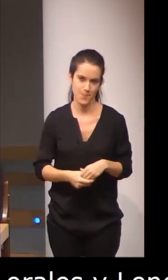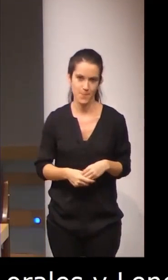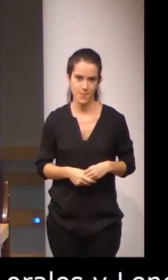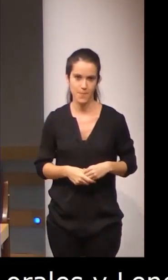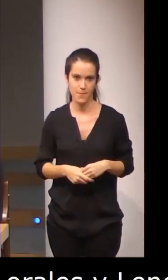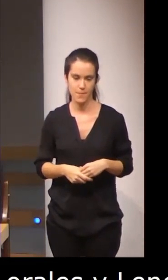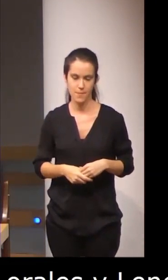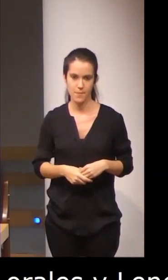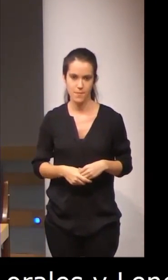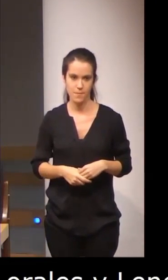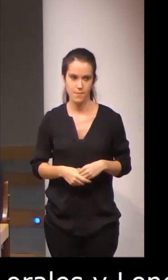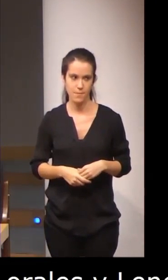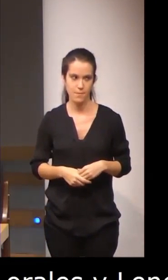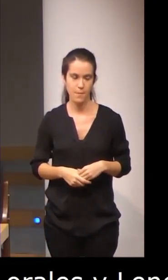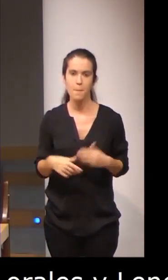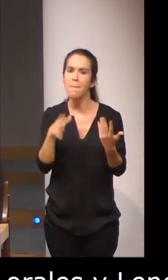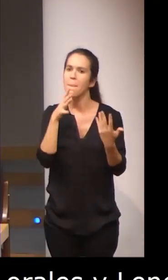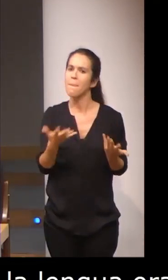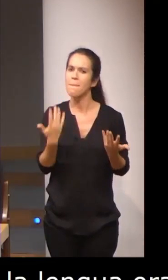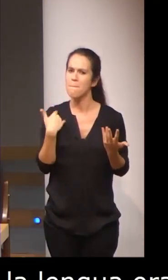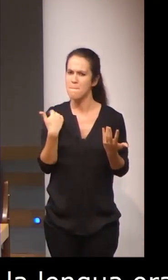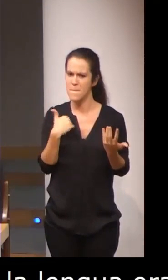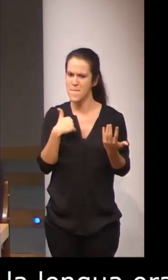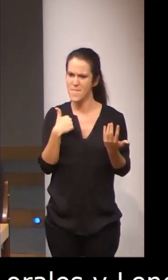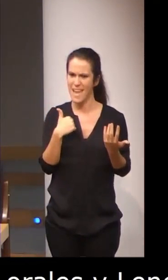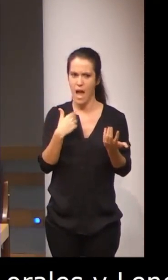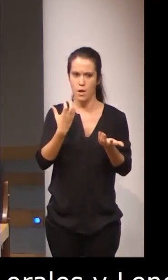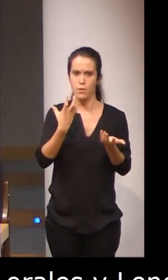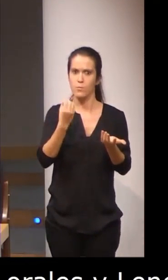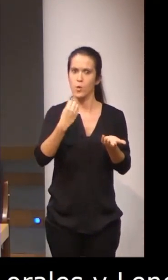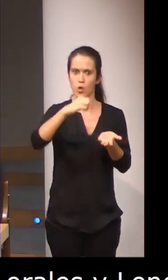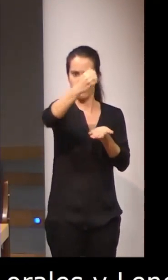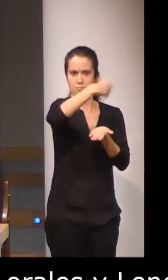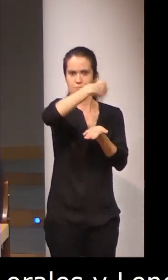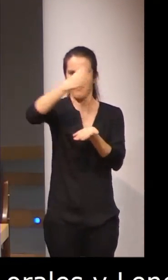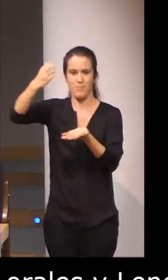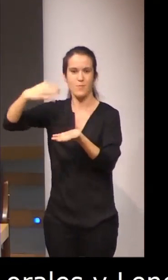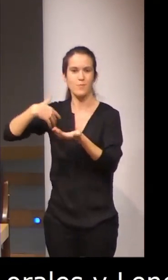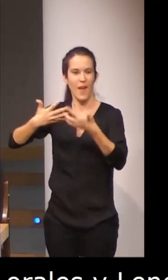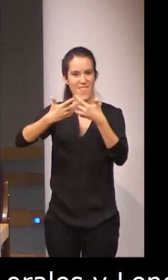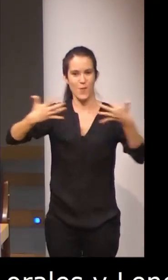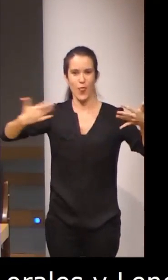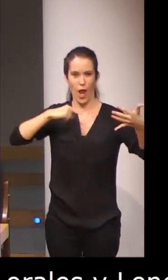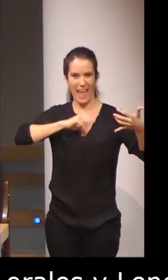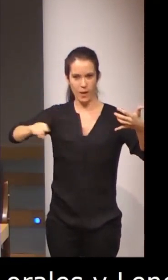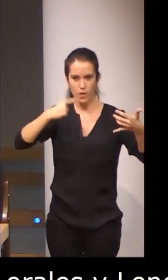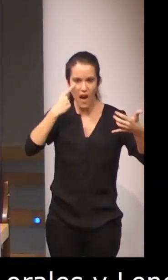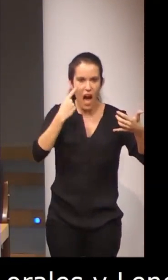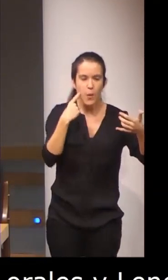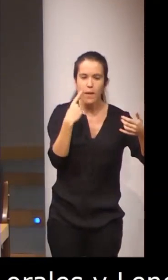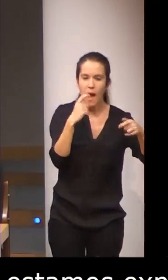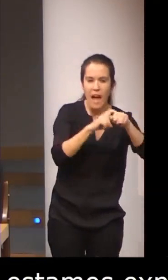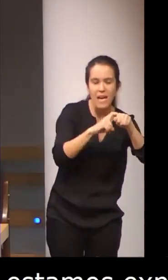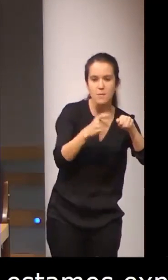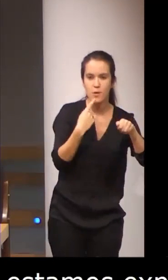Estamos explorando ya una enorme batería de funciones ejecutivas para valorar aspectos como